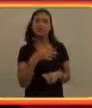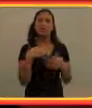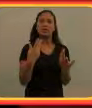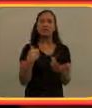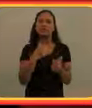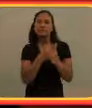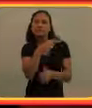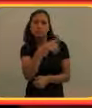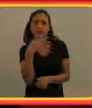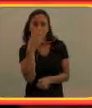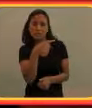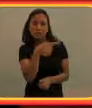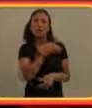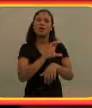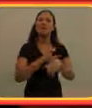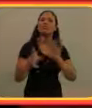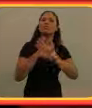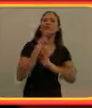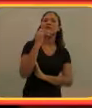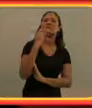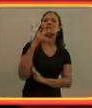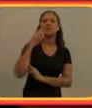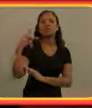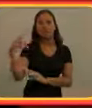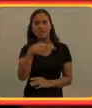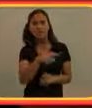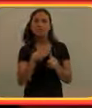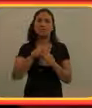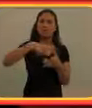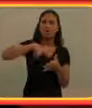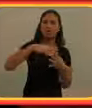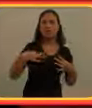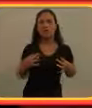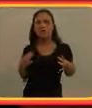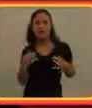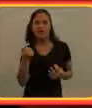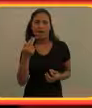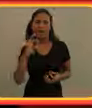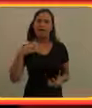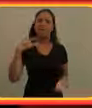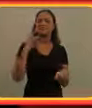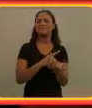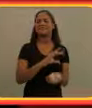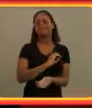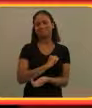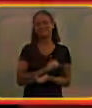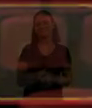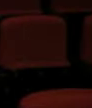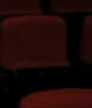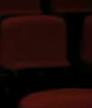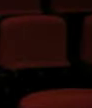podia seguir o ritmo. E a cultura hip-hop, também a dança, a roupa, a arte. Eu realmente amava isso.